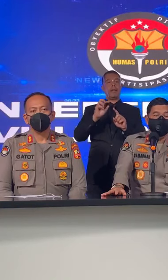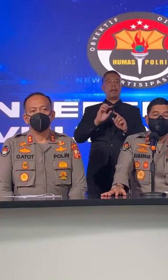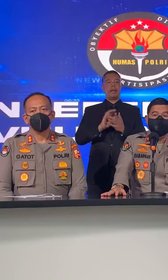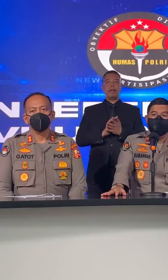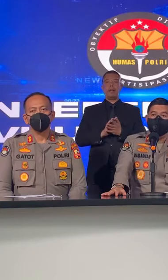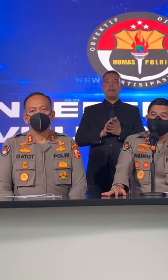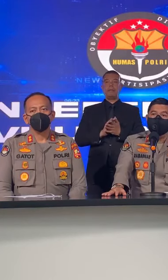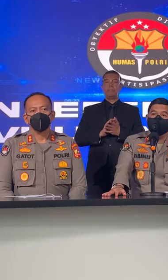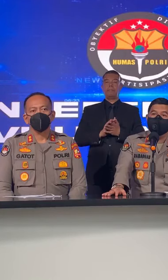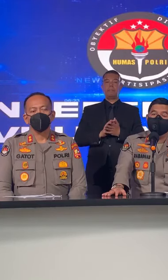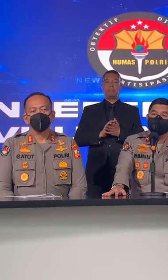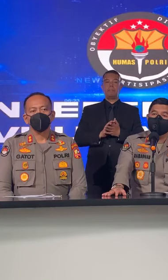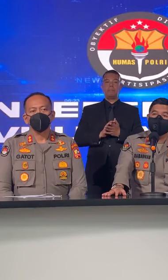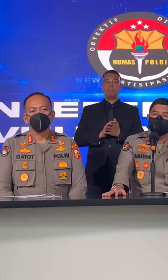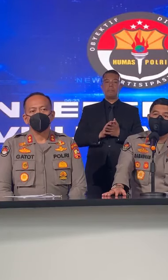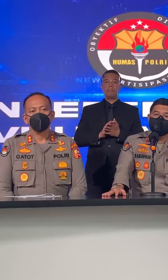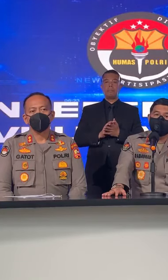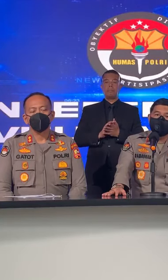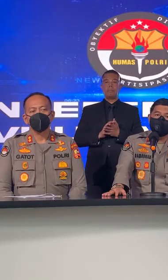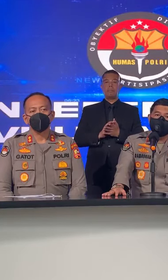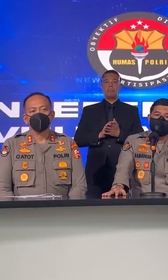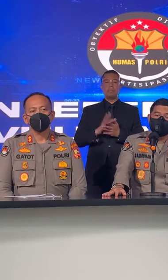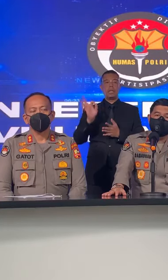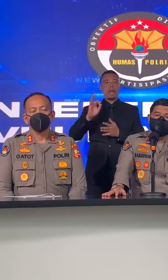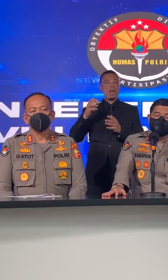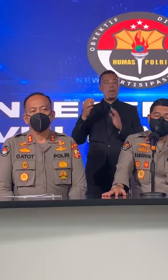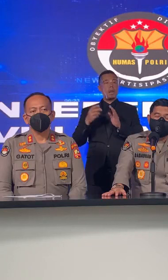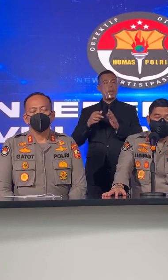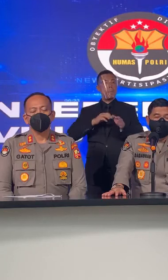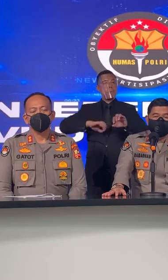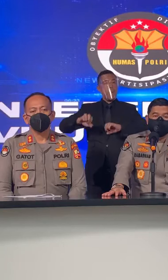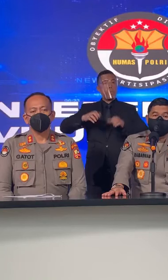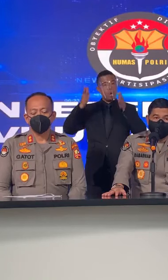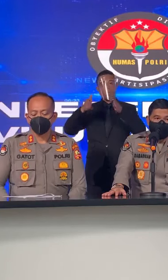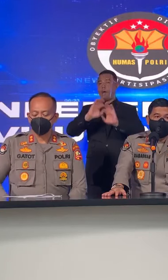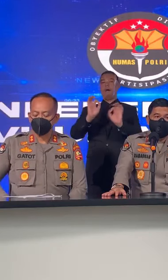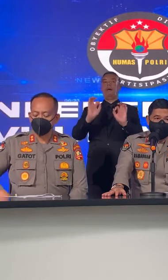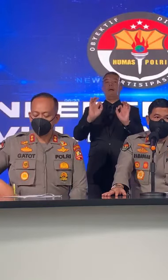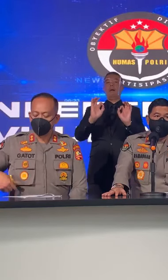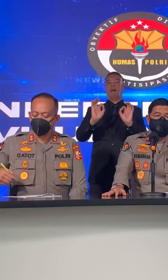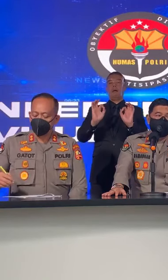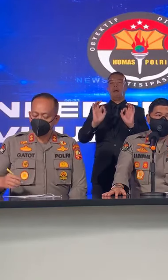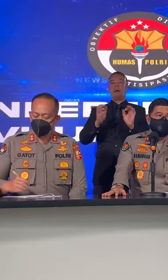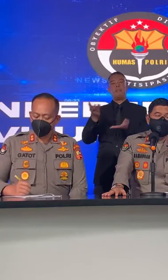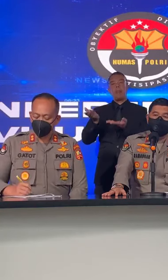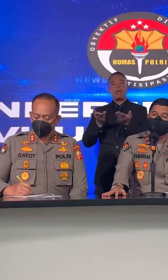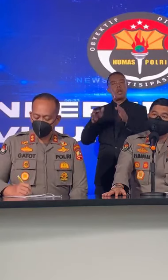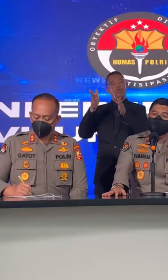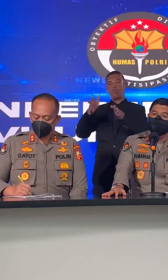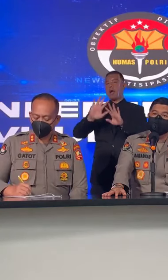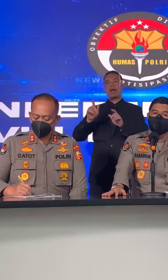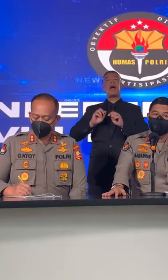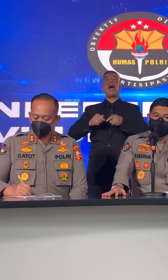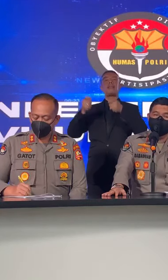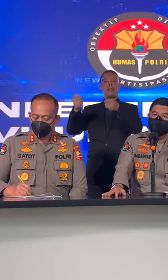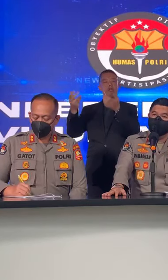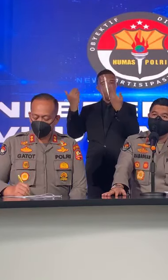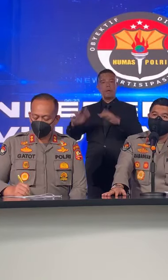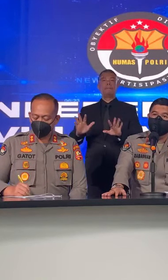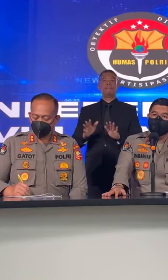Tapi Berarti Gak ada Kespesialan Pak Gak ada Spesial Ya Mengantar SPDP